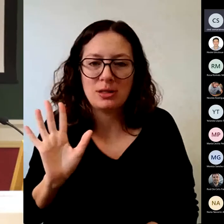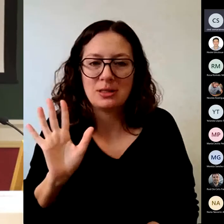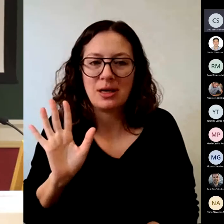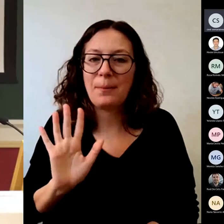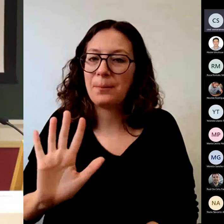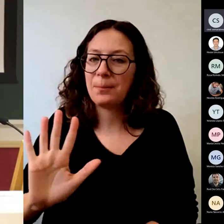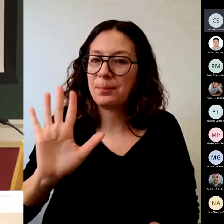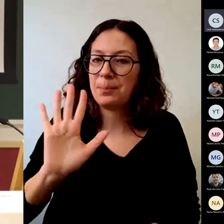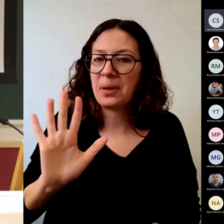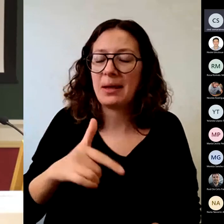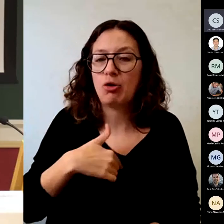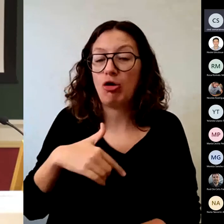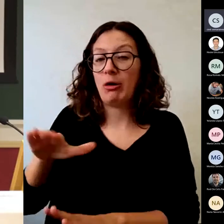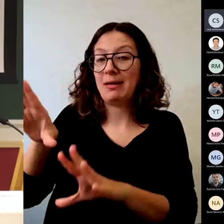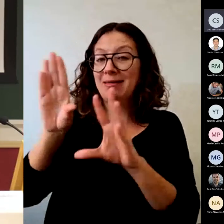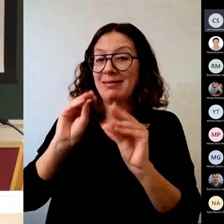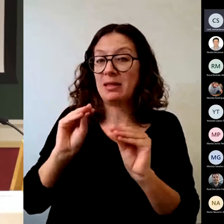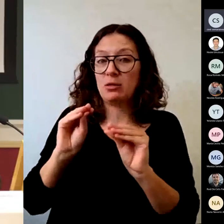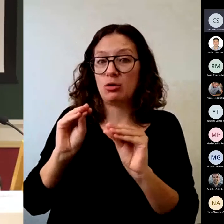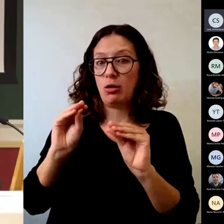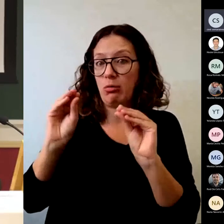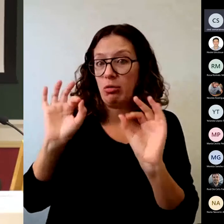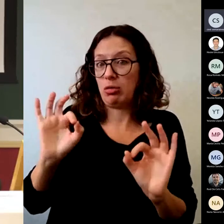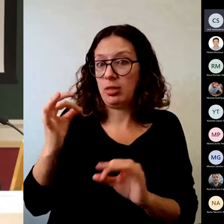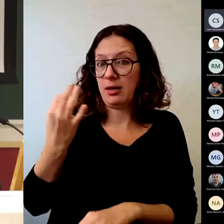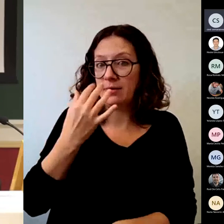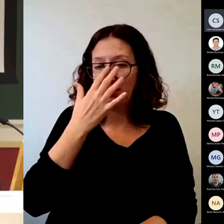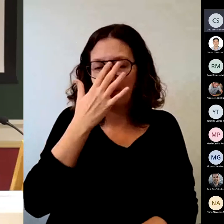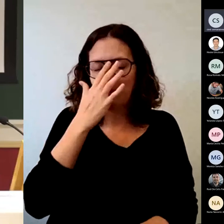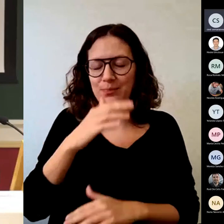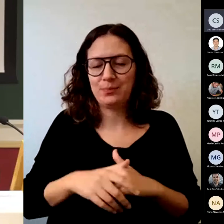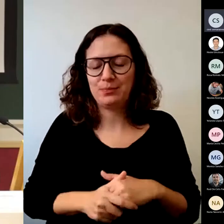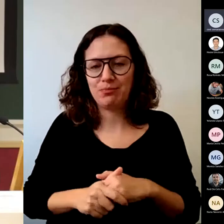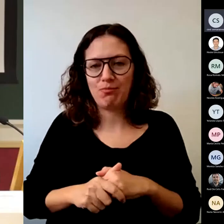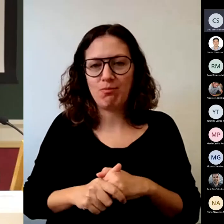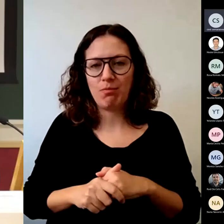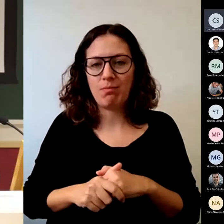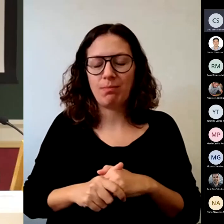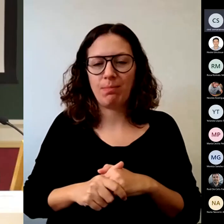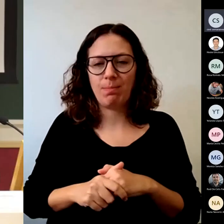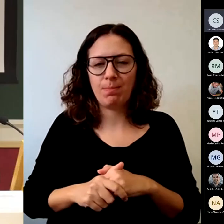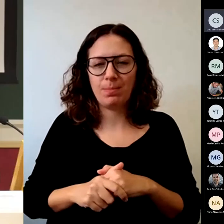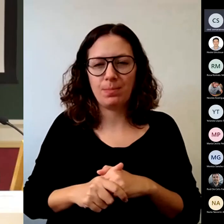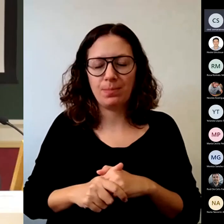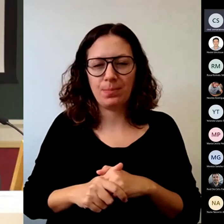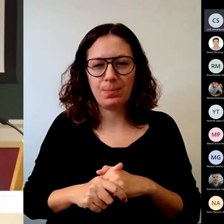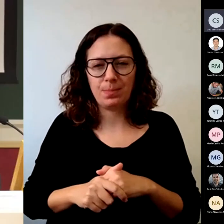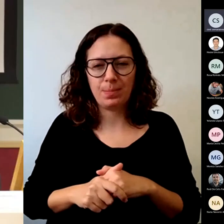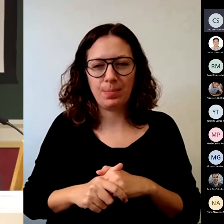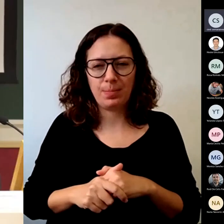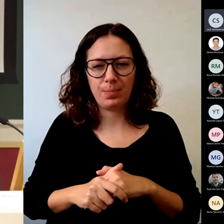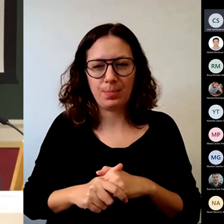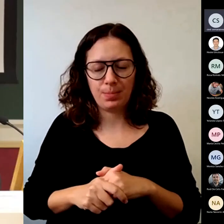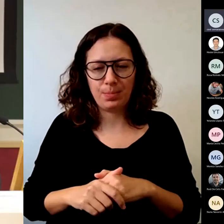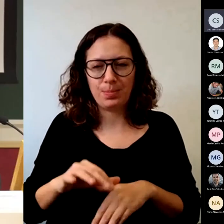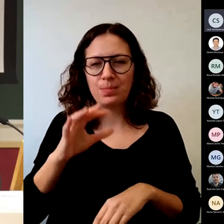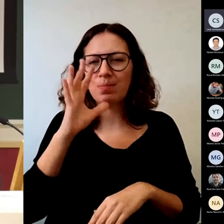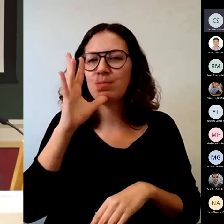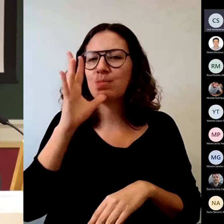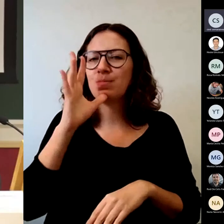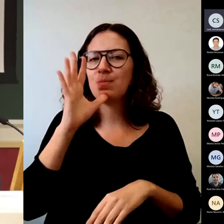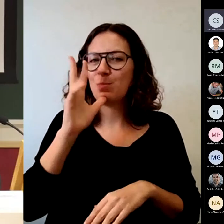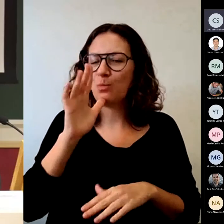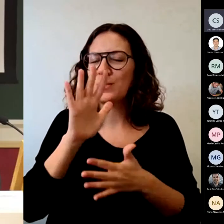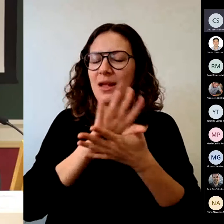pero tendría que estar dentro del ADN. Ahora, ¿qué cosas negativas he percibido yo y que deberíamos cambiar?